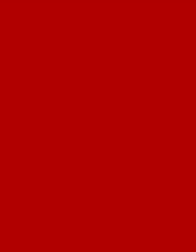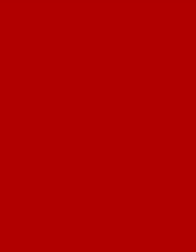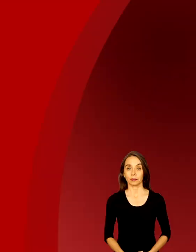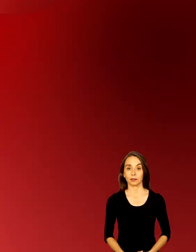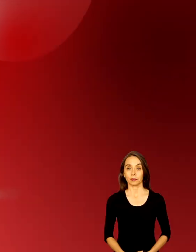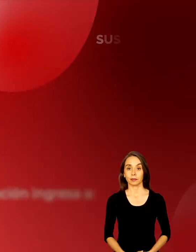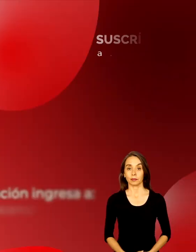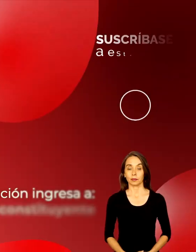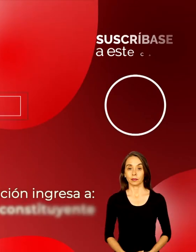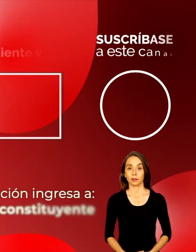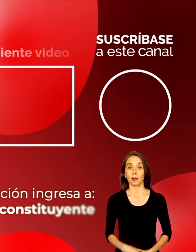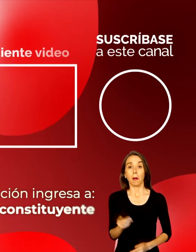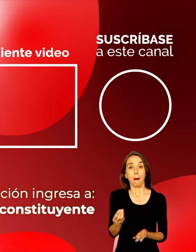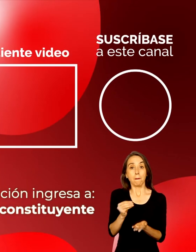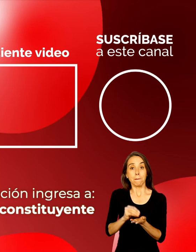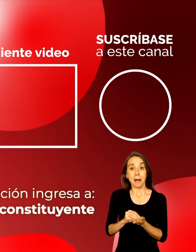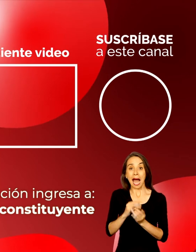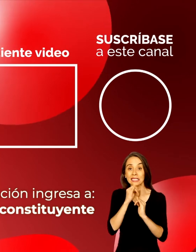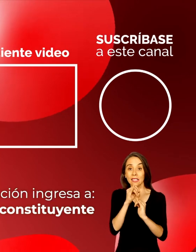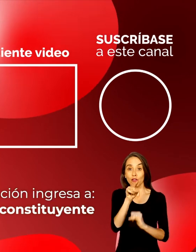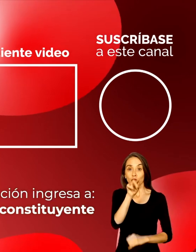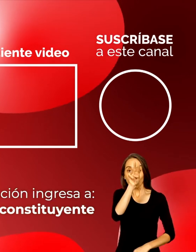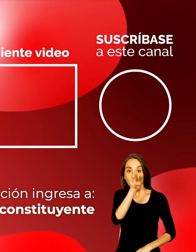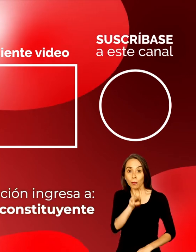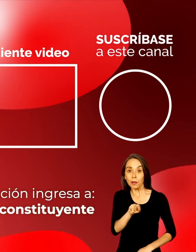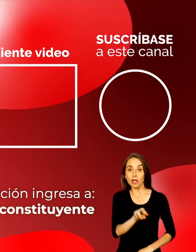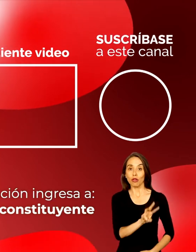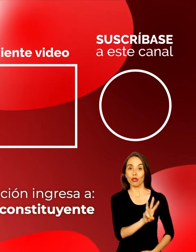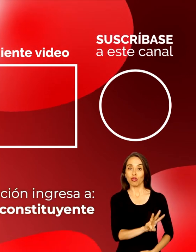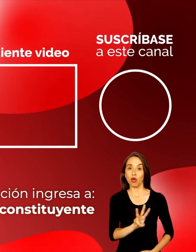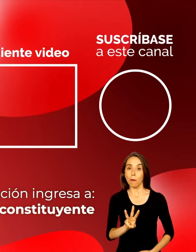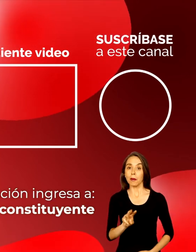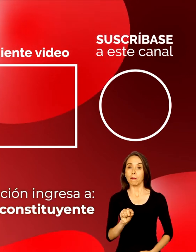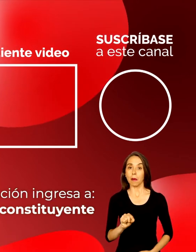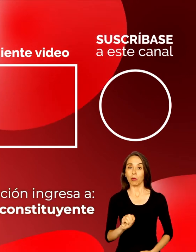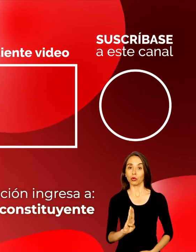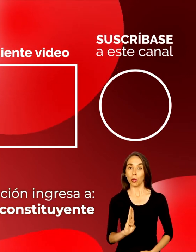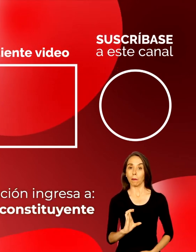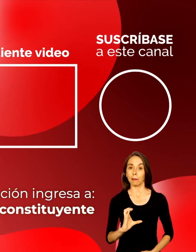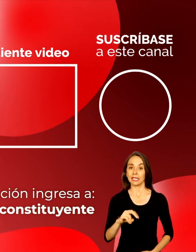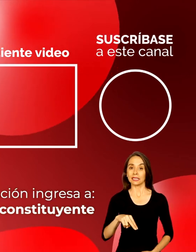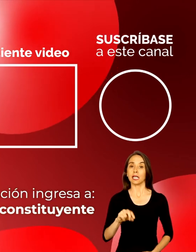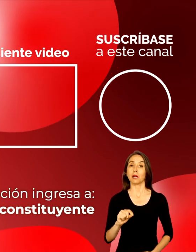Para más información, ingresa a www.vcn.cl